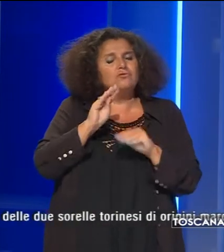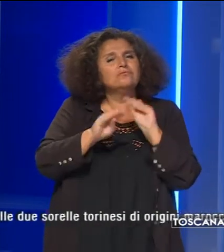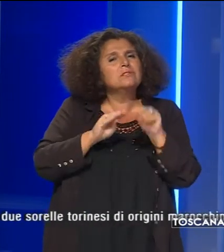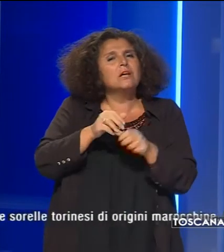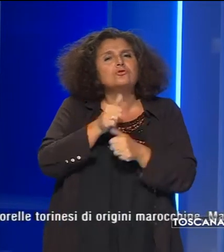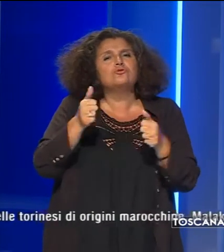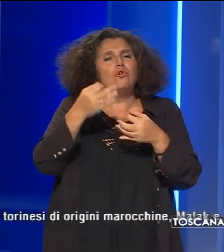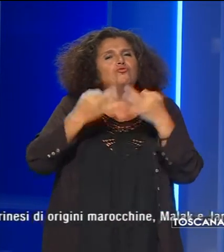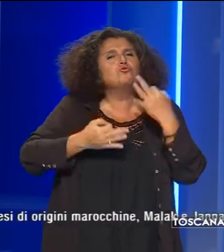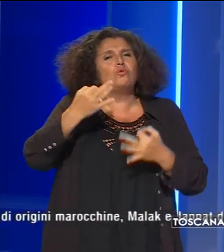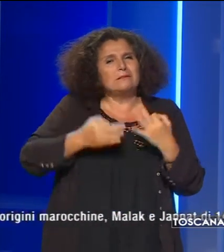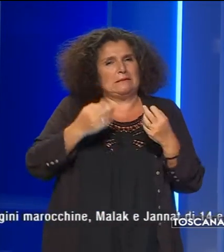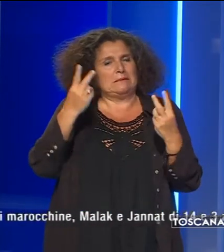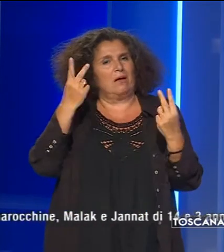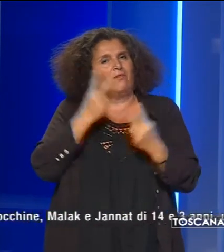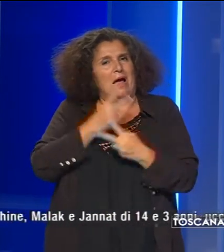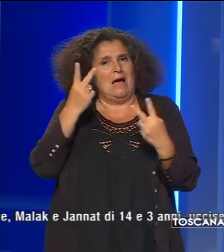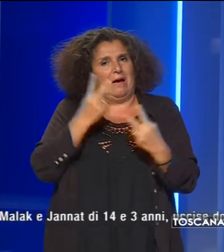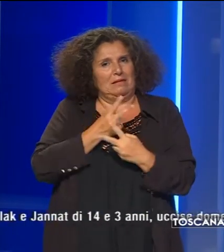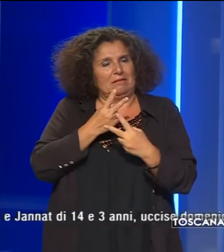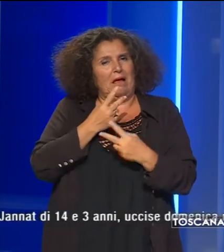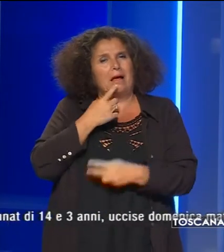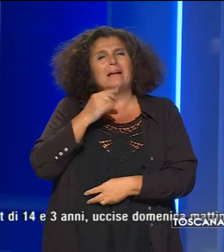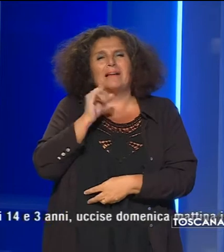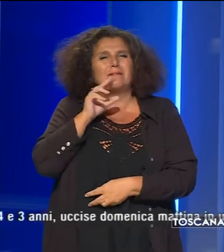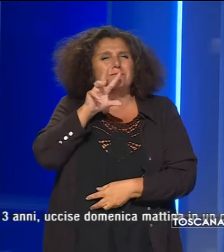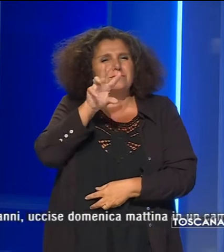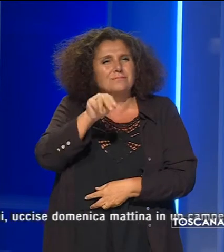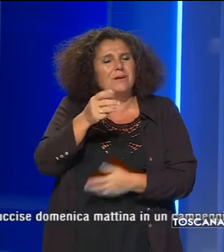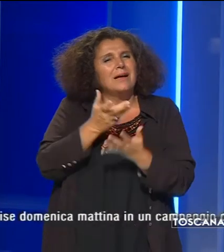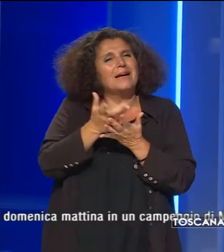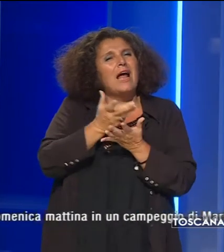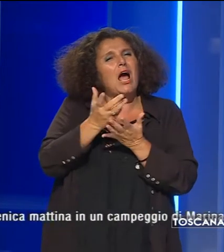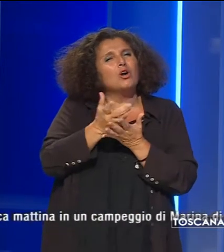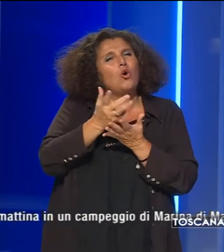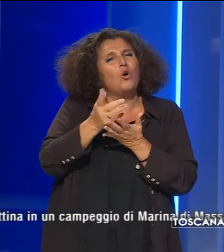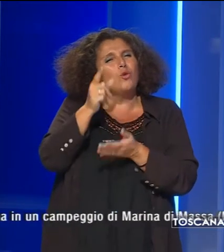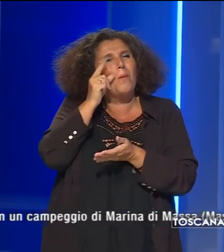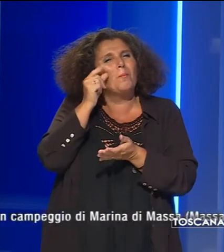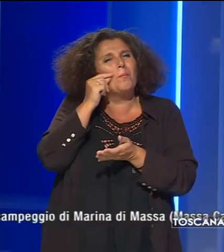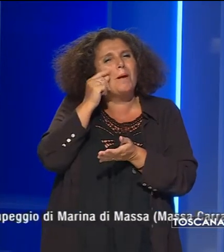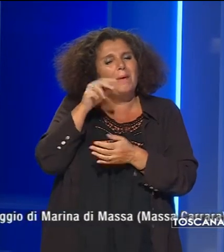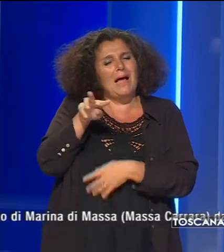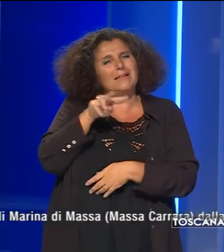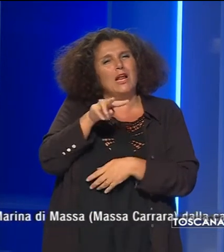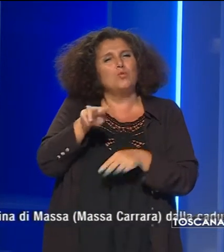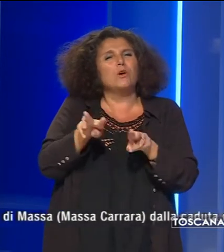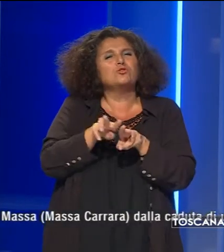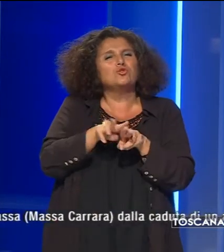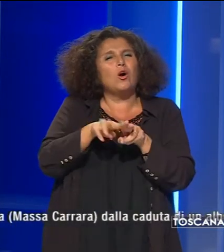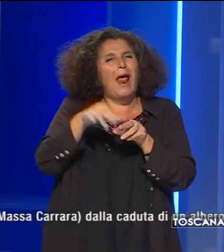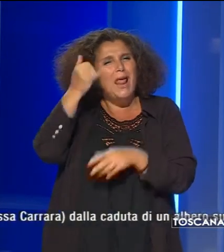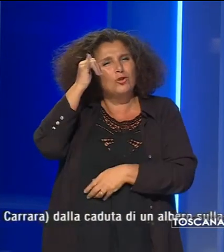giustizia e verità. È il racconto del padre delle due sorelle